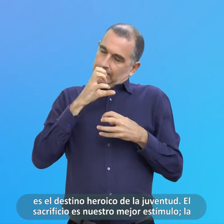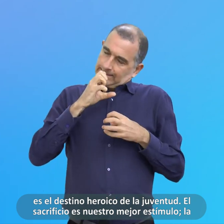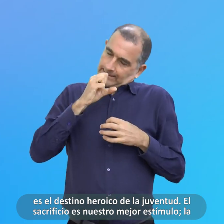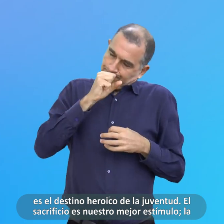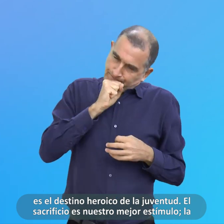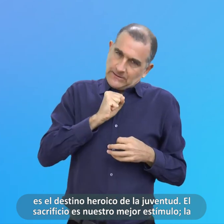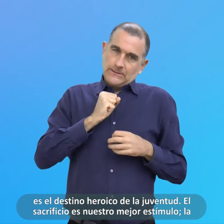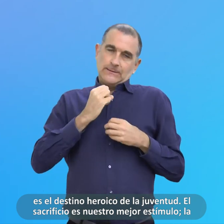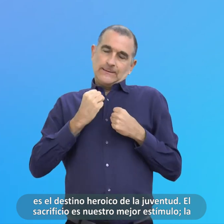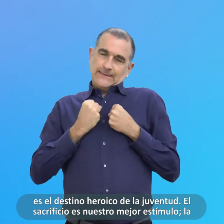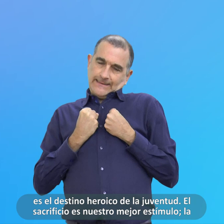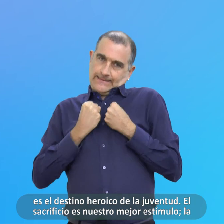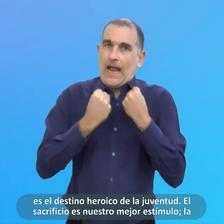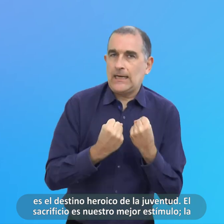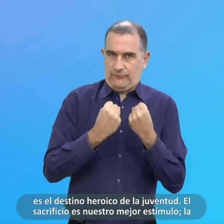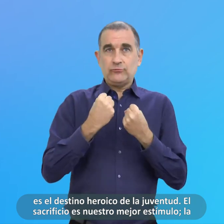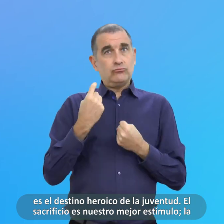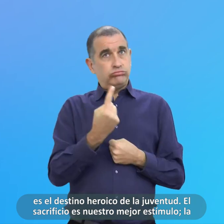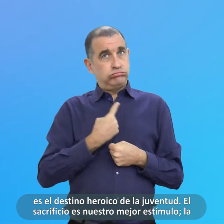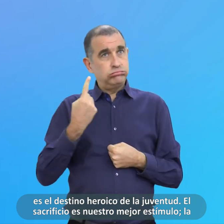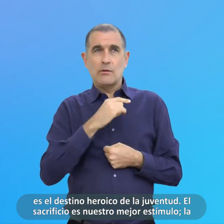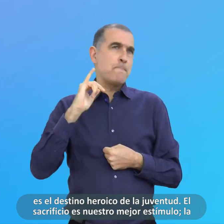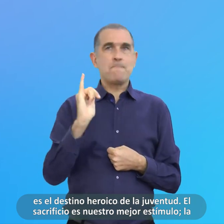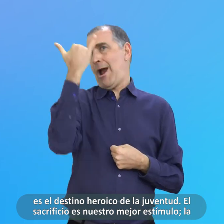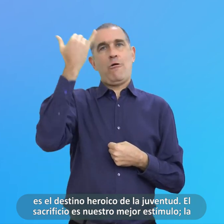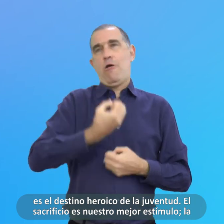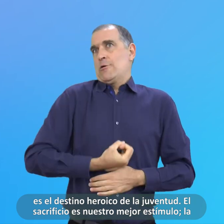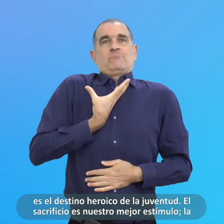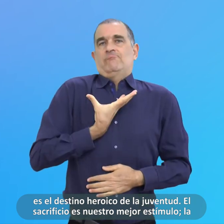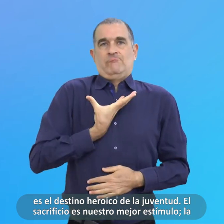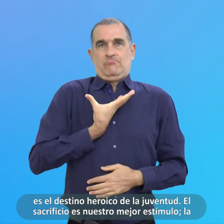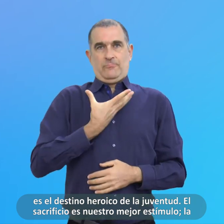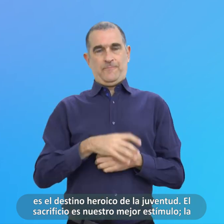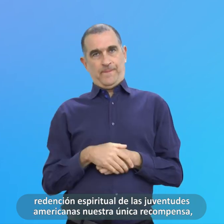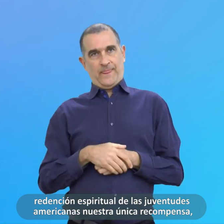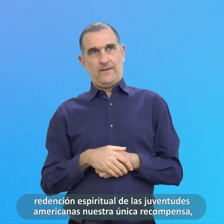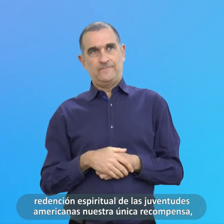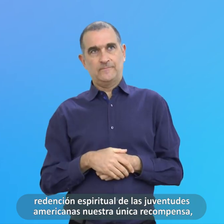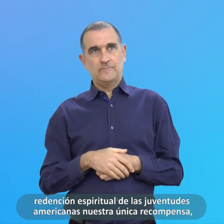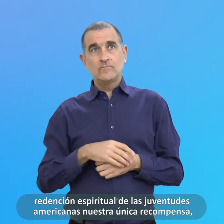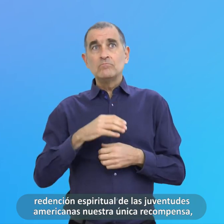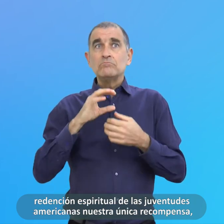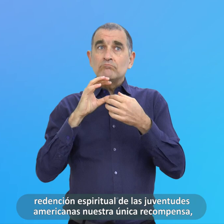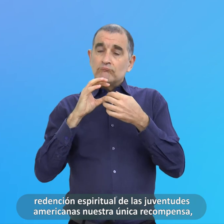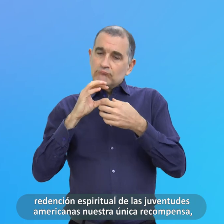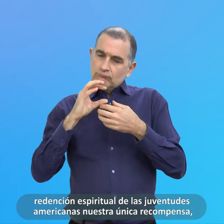La Redención Espiritual De Las Juventudes Americanas Nuestra